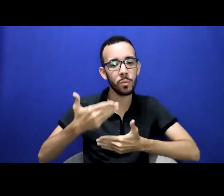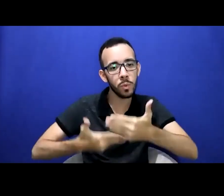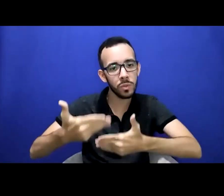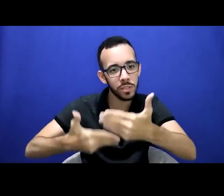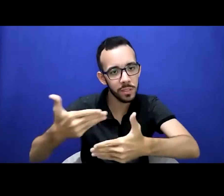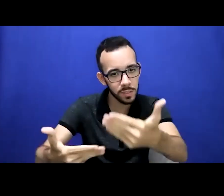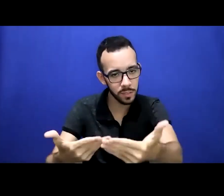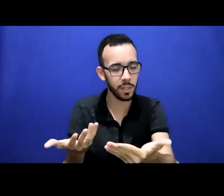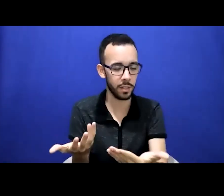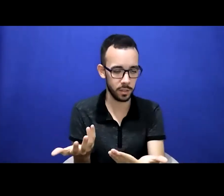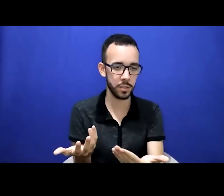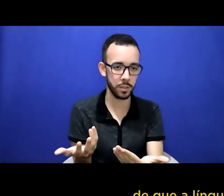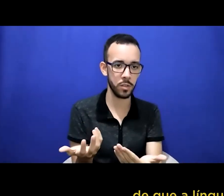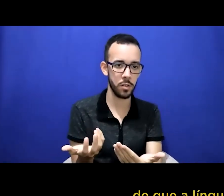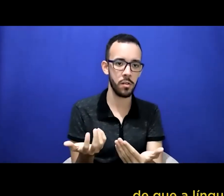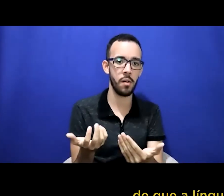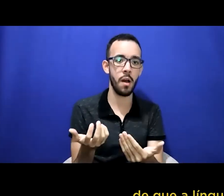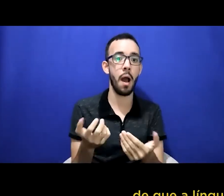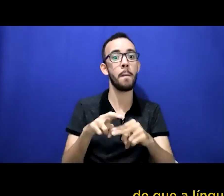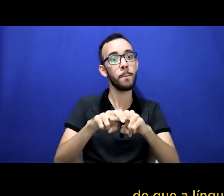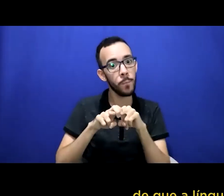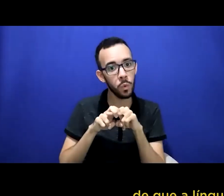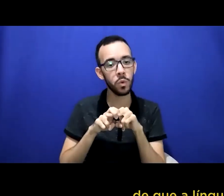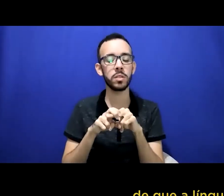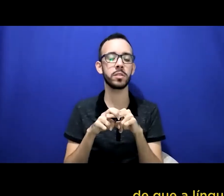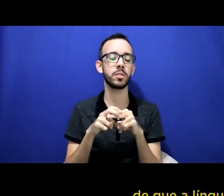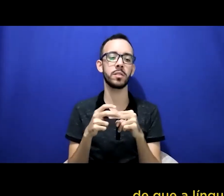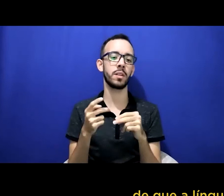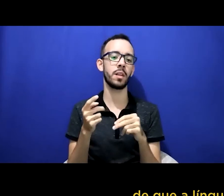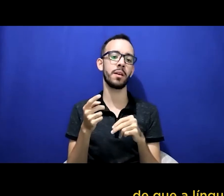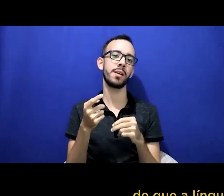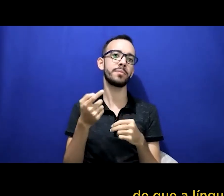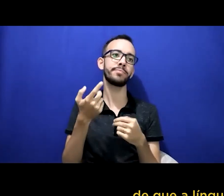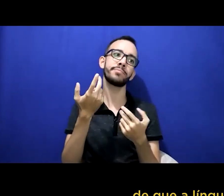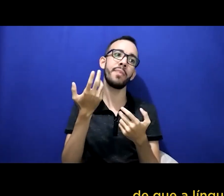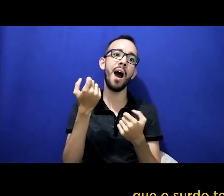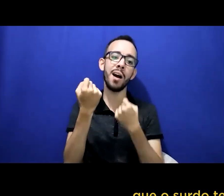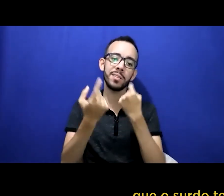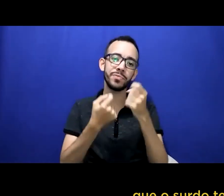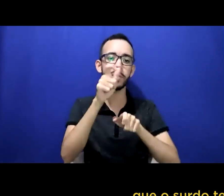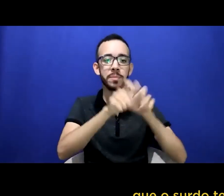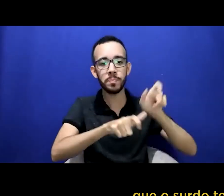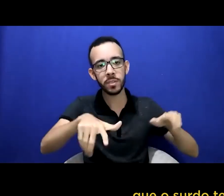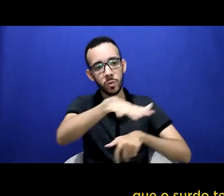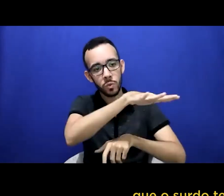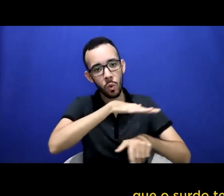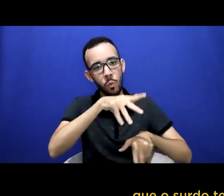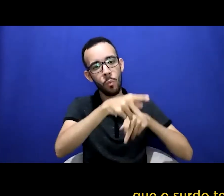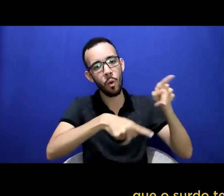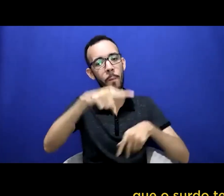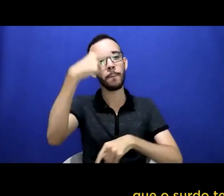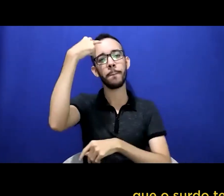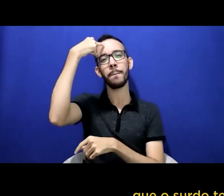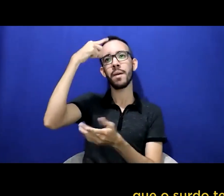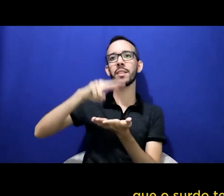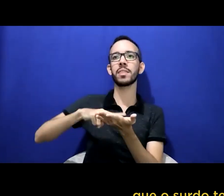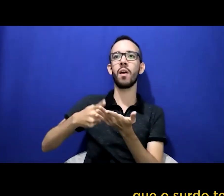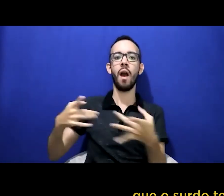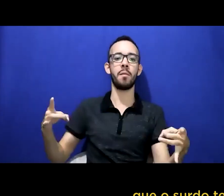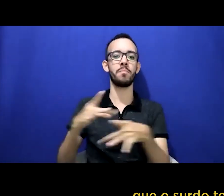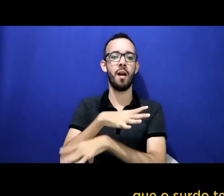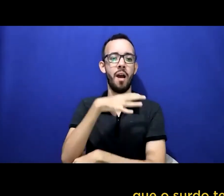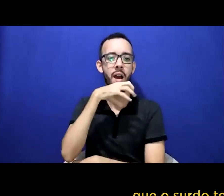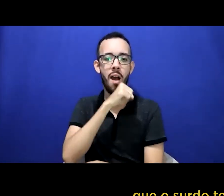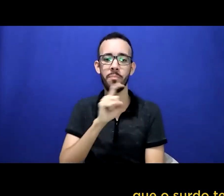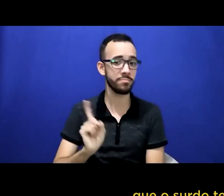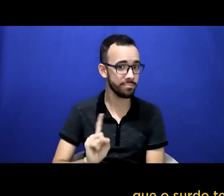o conhecimento de que a língua tem uma estrutura diferente do português, que o surdo tem uma cultura diferente do